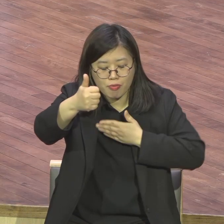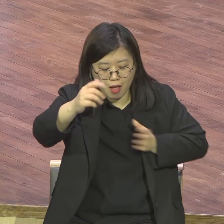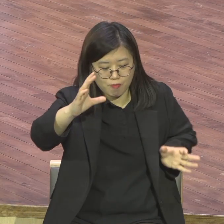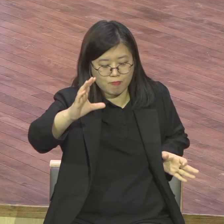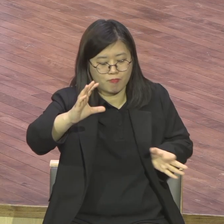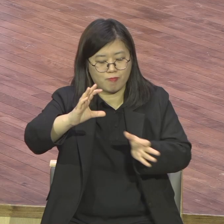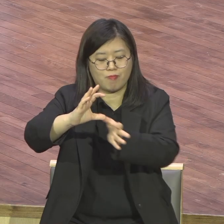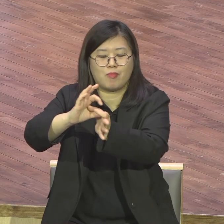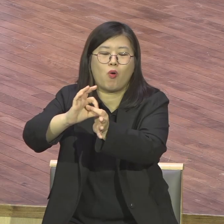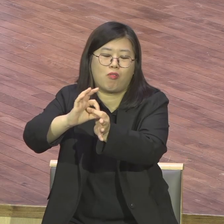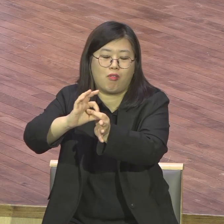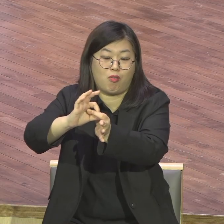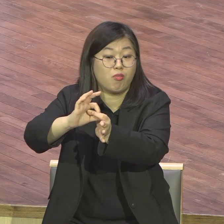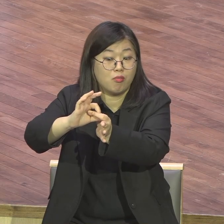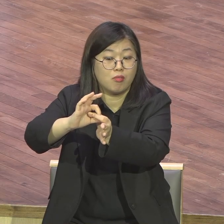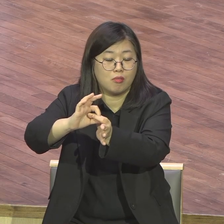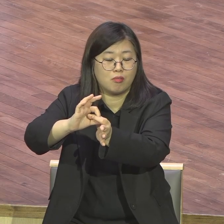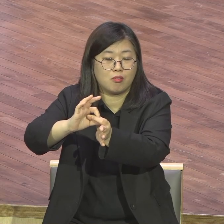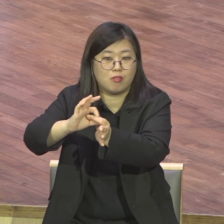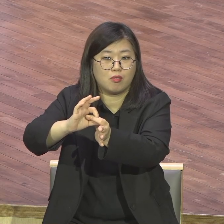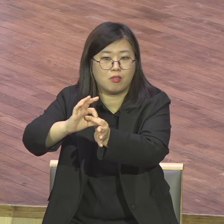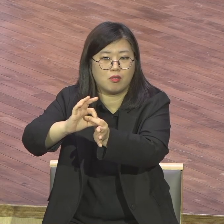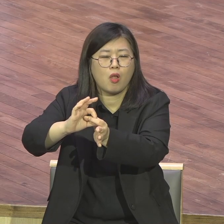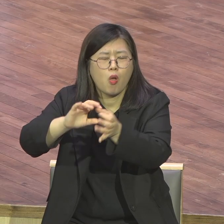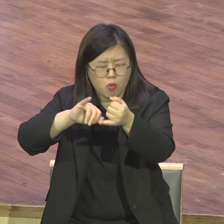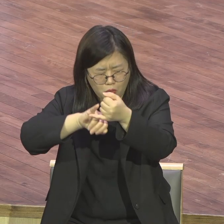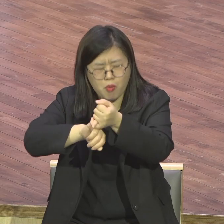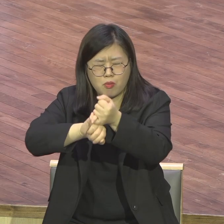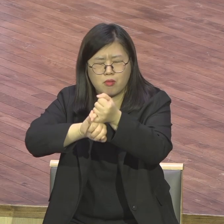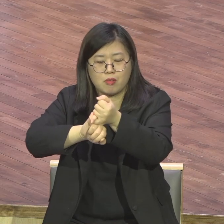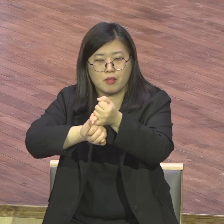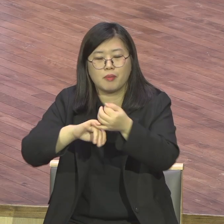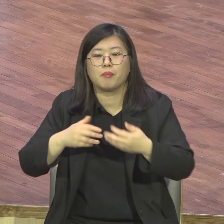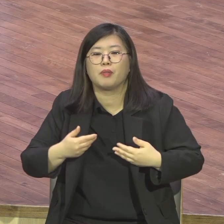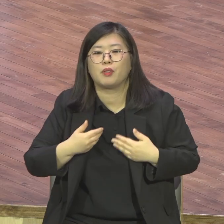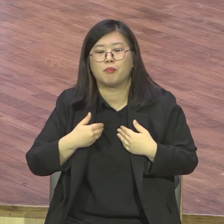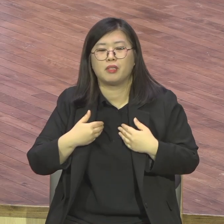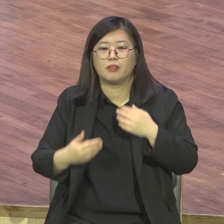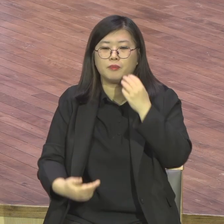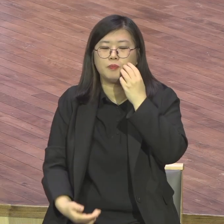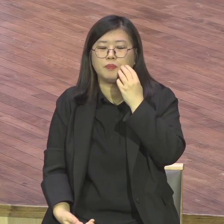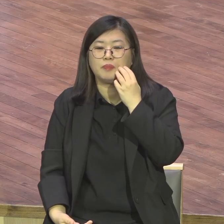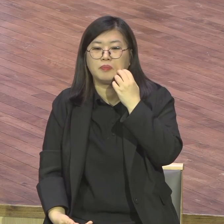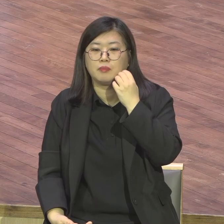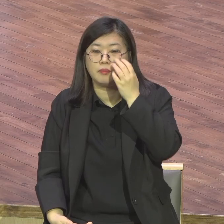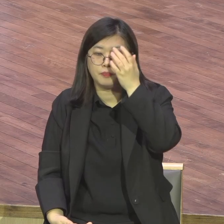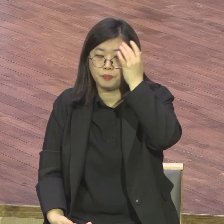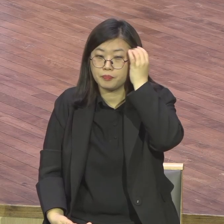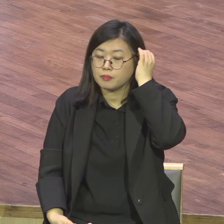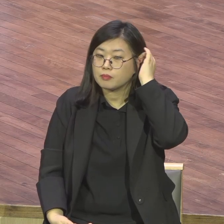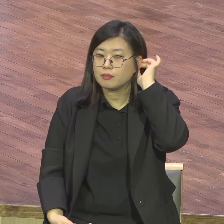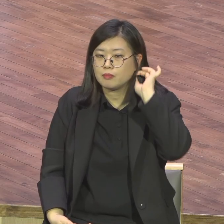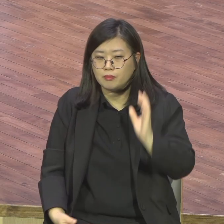여러분이 그렇게 체험을 해야 됩니다. 이렇게 되면 어떻게 되느냐 완전 완전